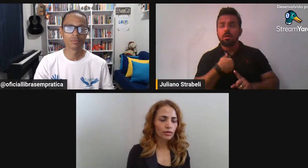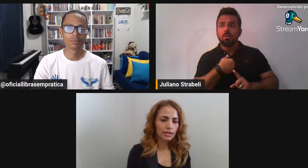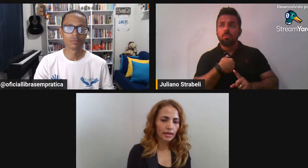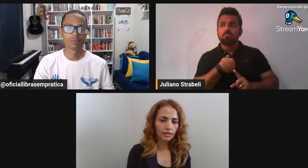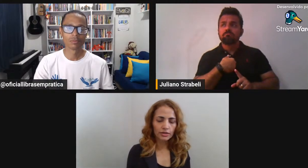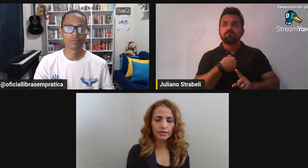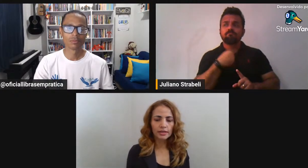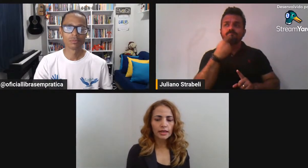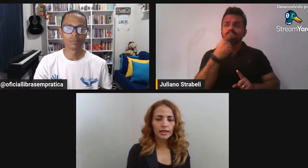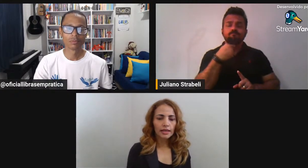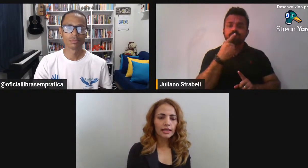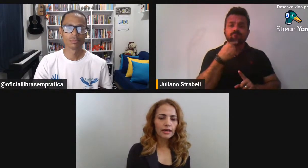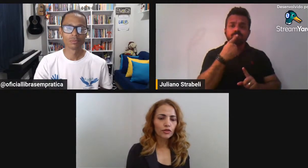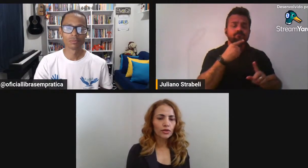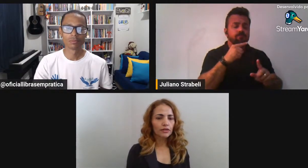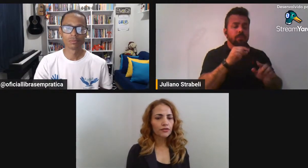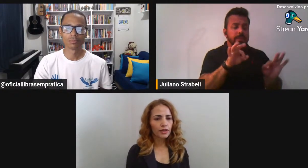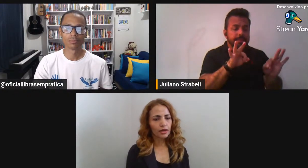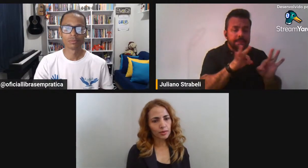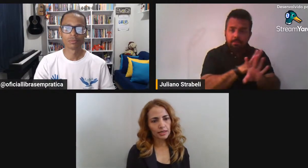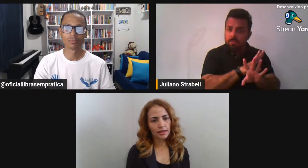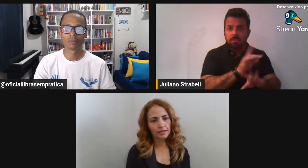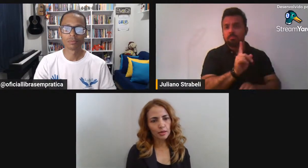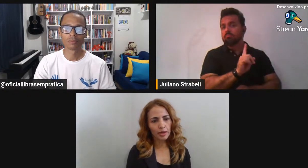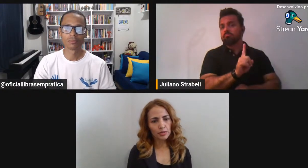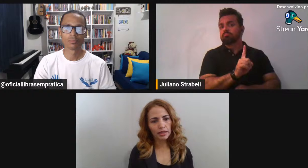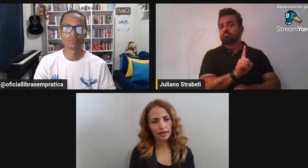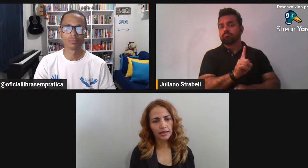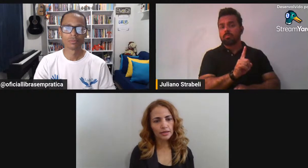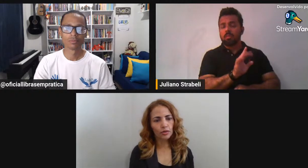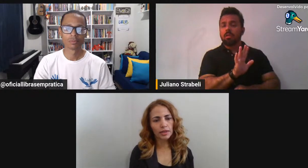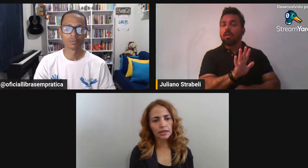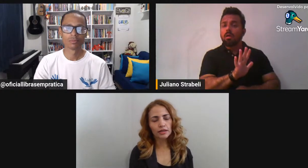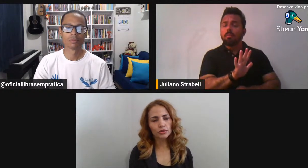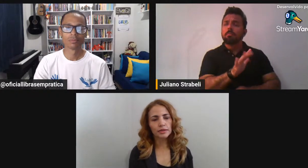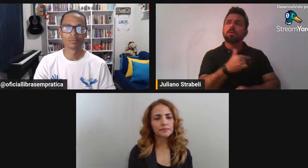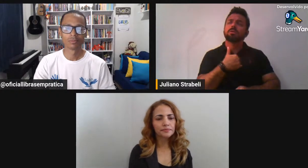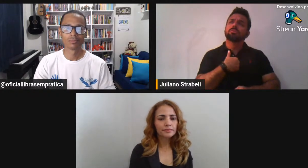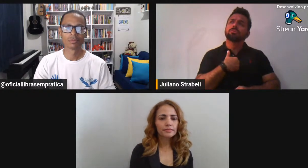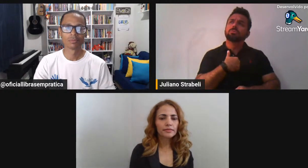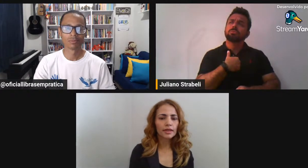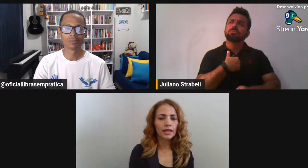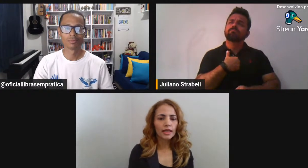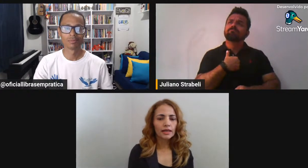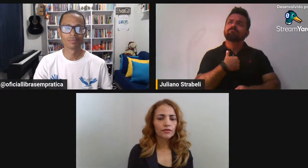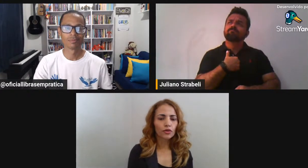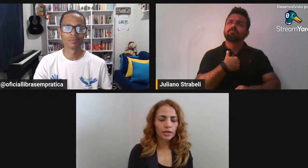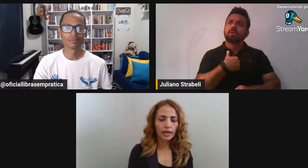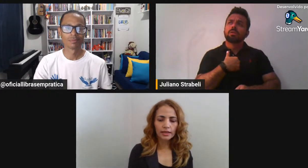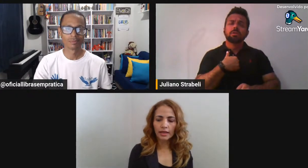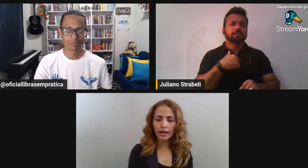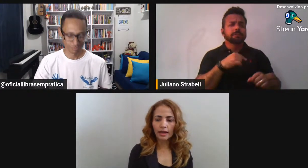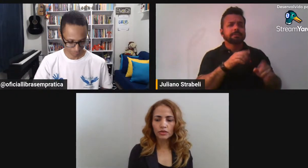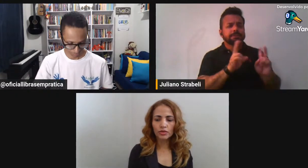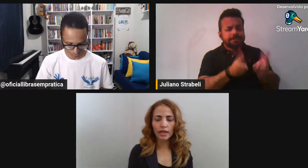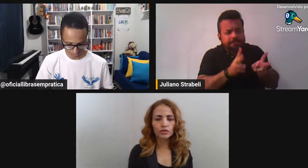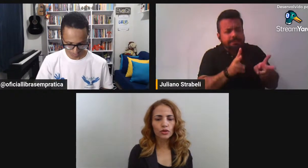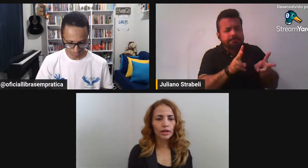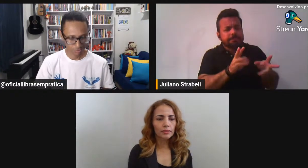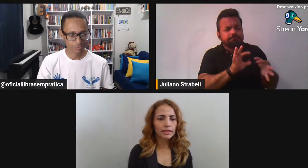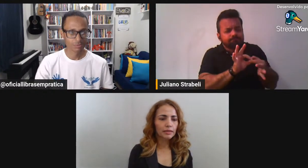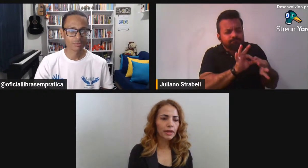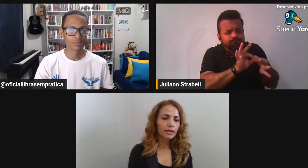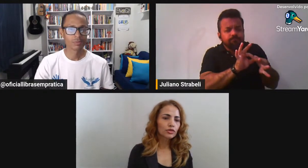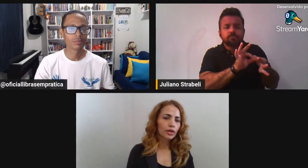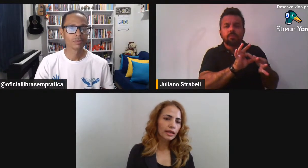relação com as artes E a fotografia É uma das artes Que mais me atraem Assim como a literatura Voltei a estudar